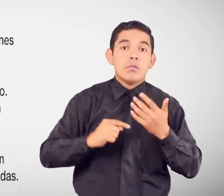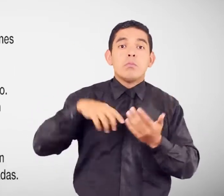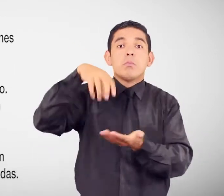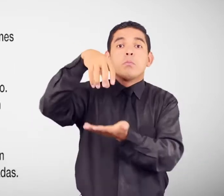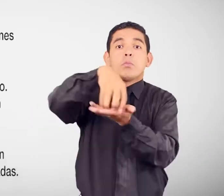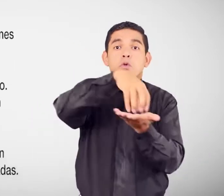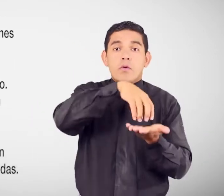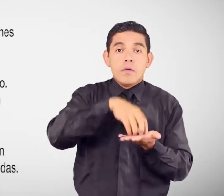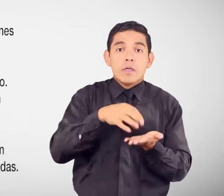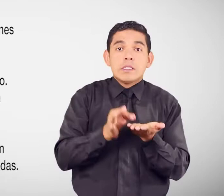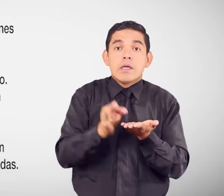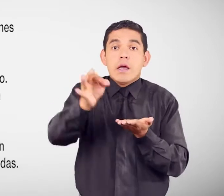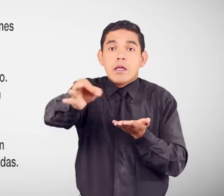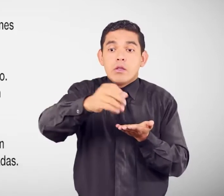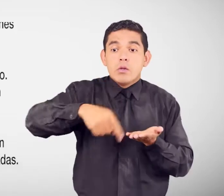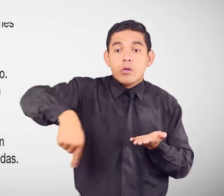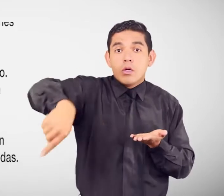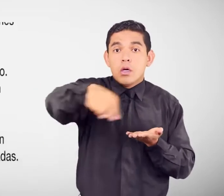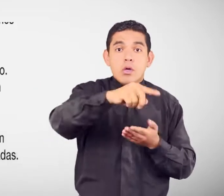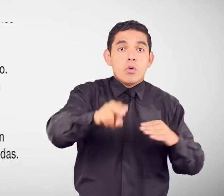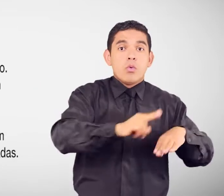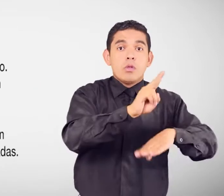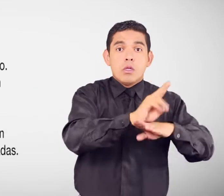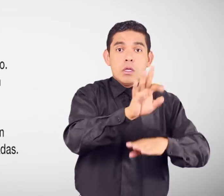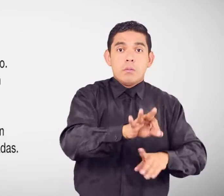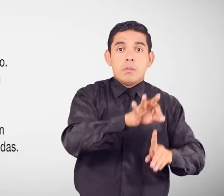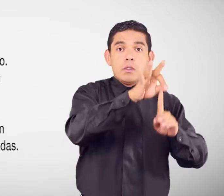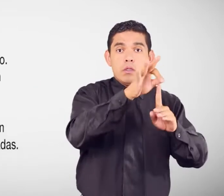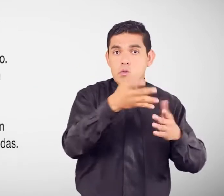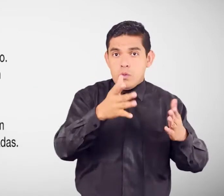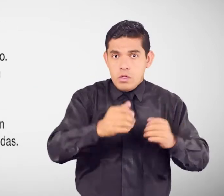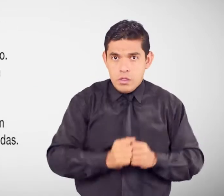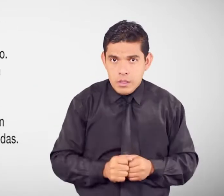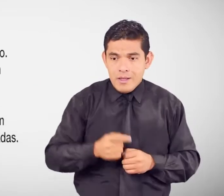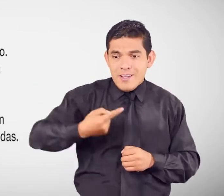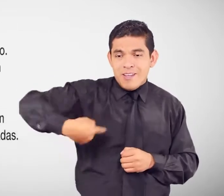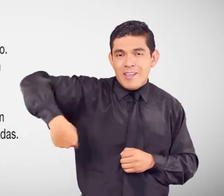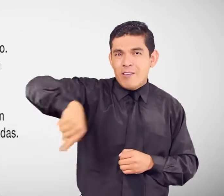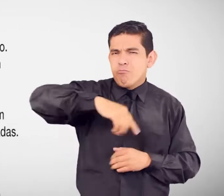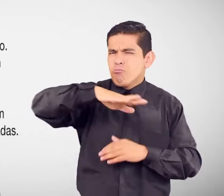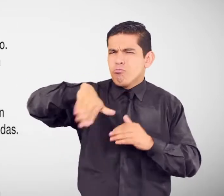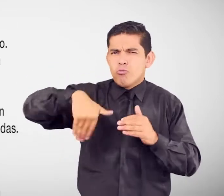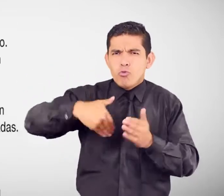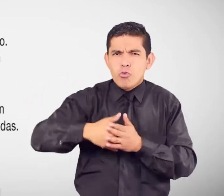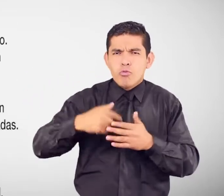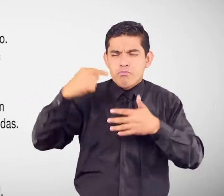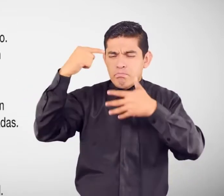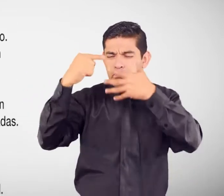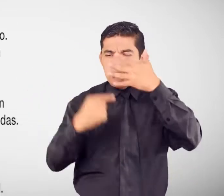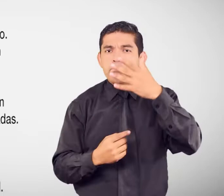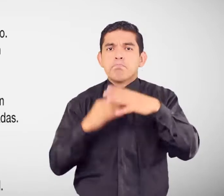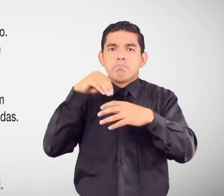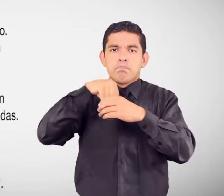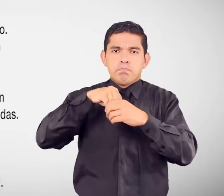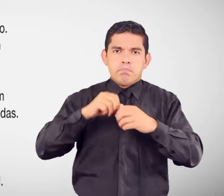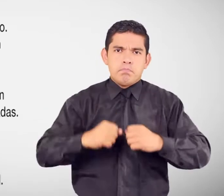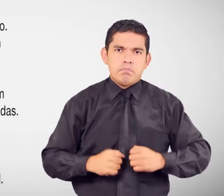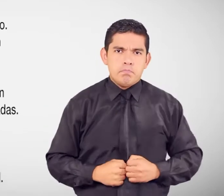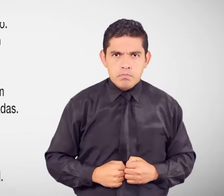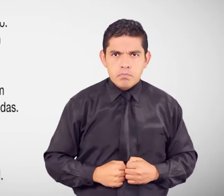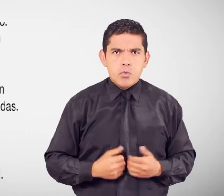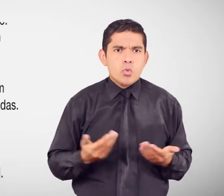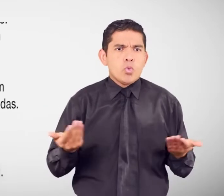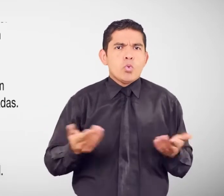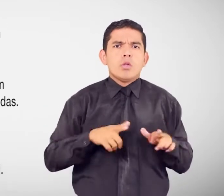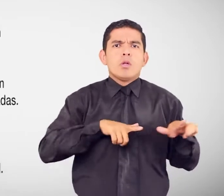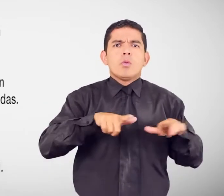o cantones En donde no existen unidades especializadas Atienden todos los casos anteriores ¿A dónde